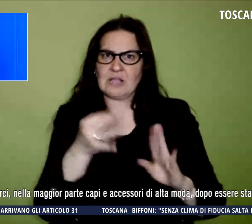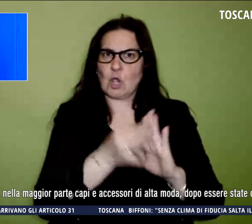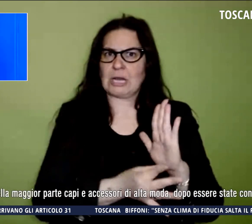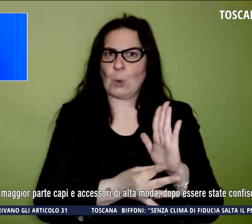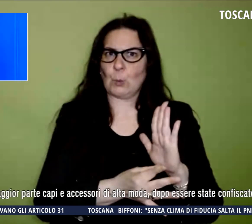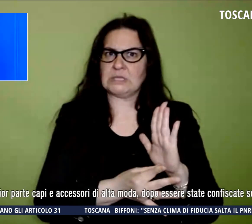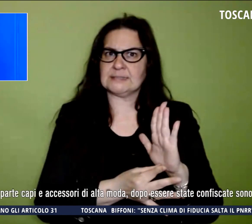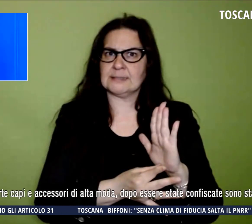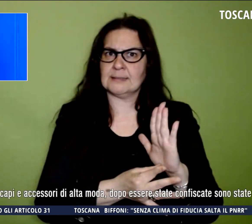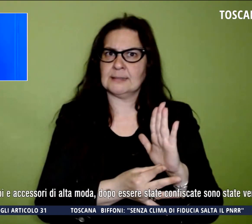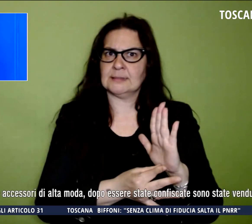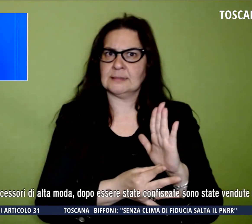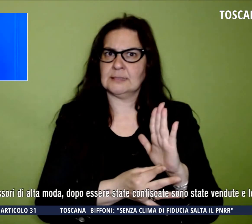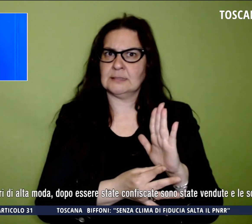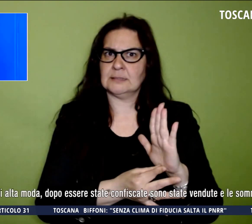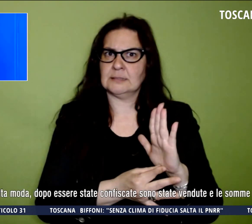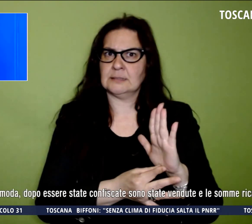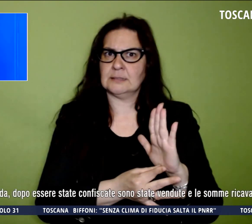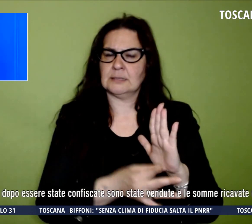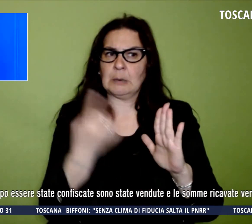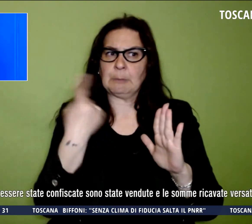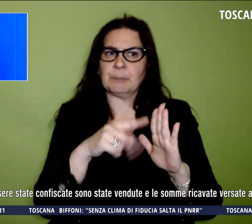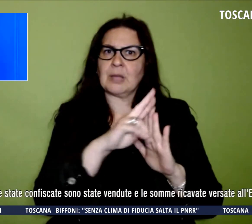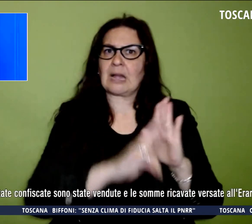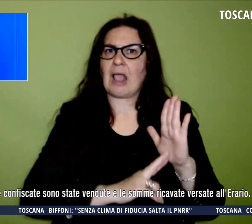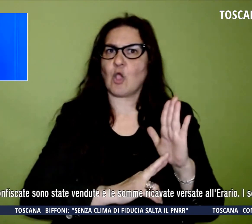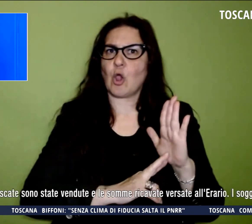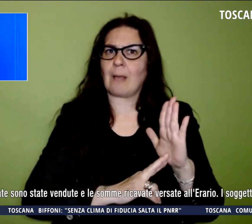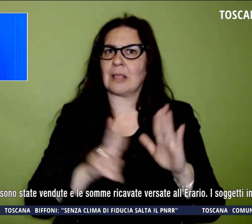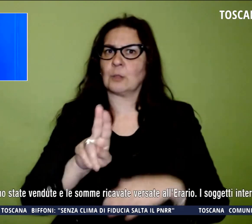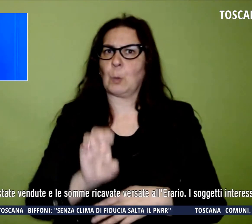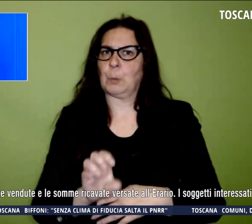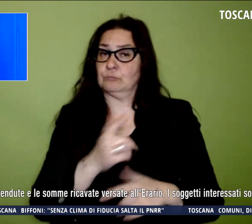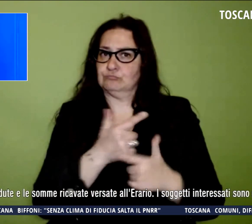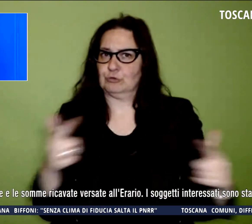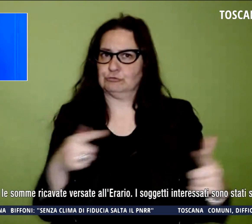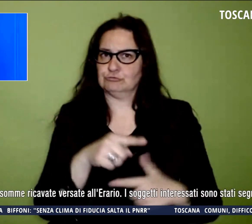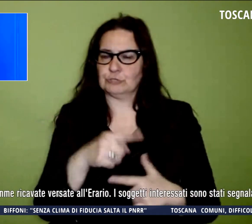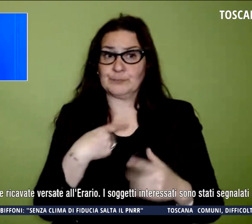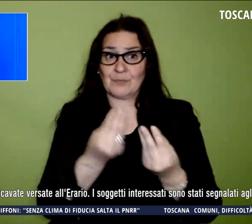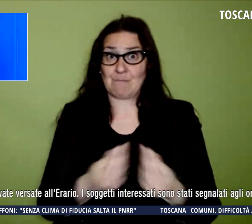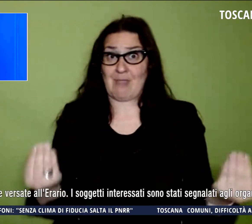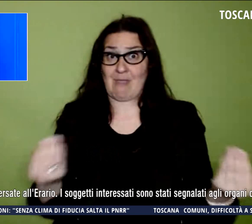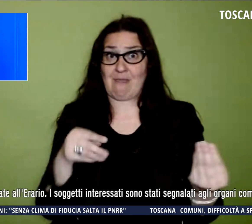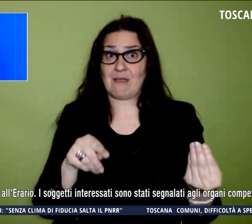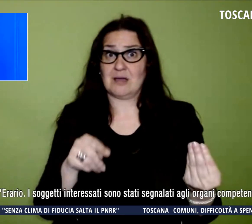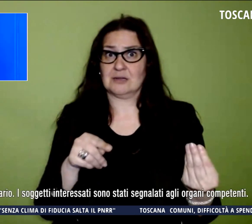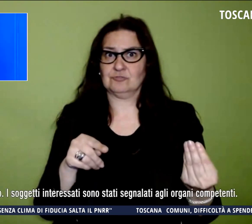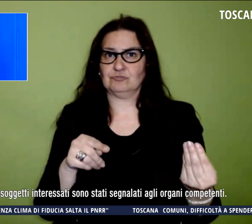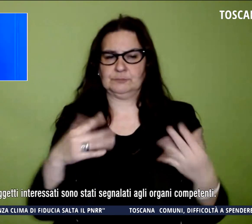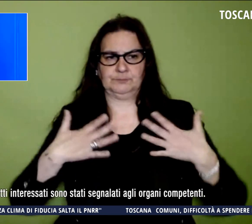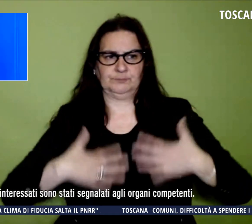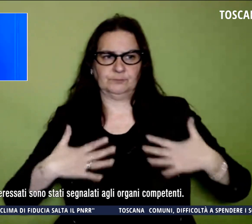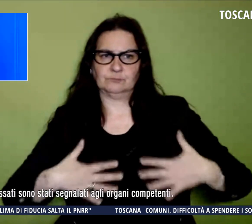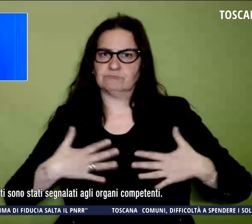e oggettivi previsti dai regolamenti UE. Le merci, nella maggior parte capi e accessori di